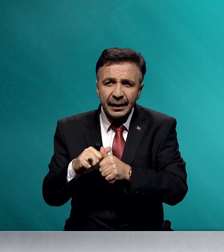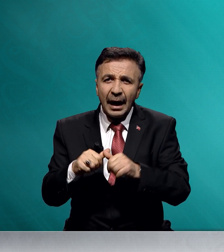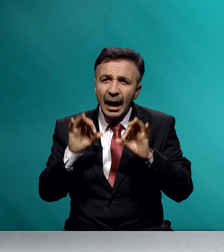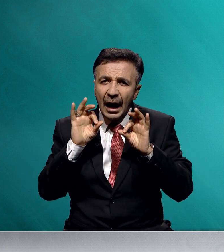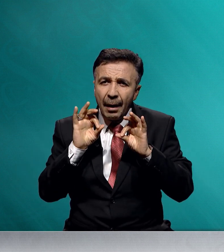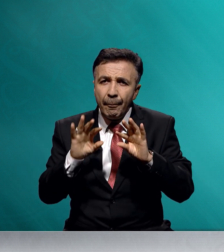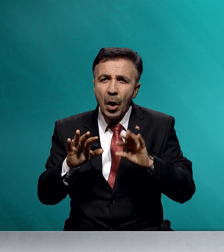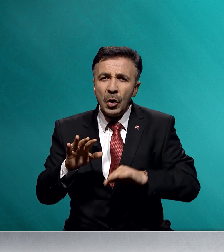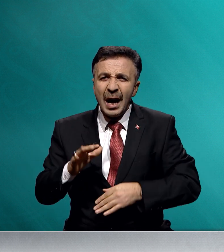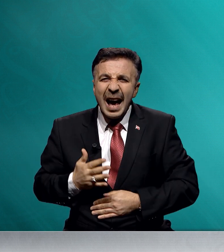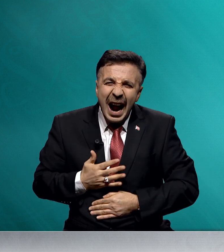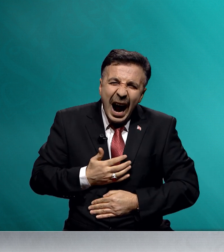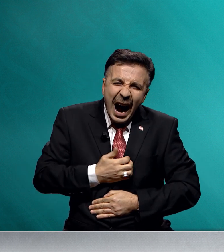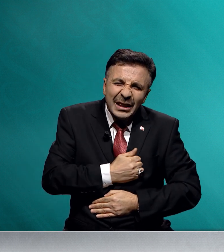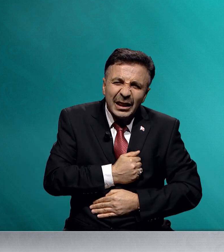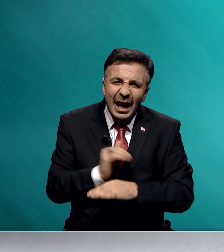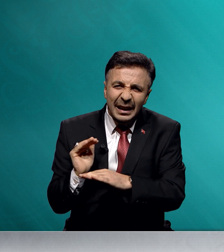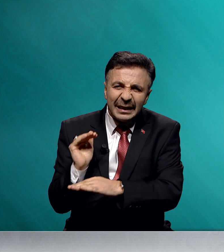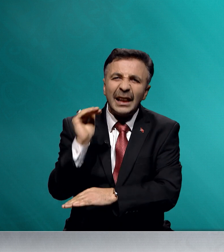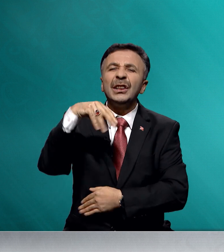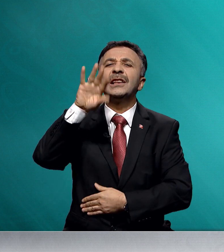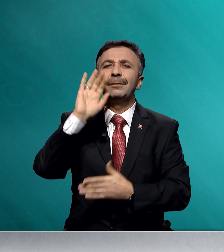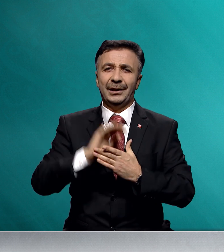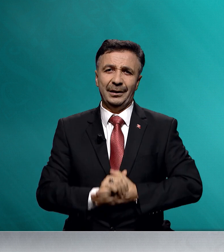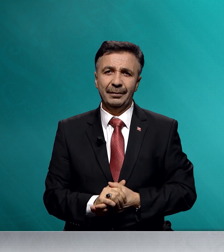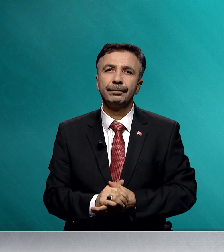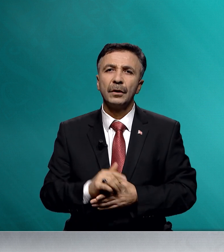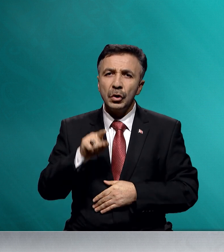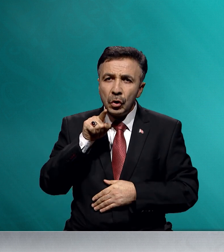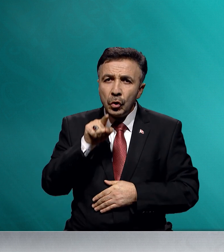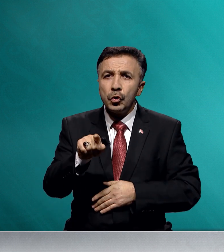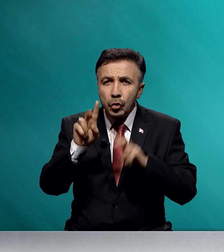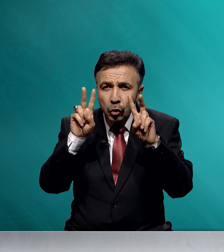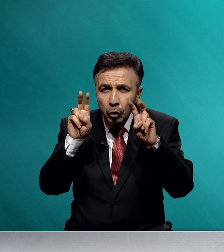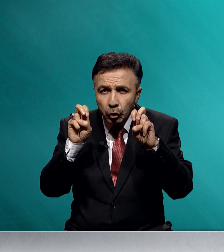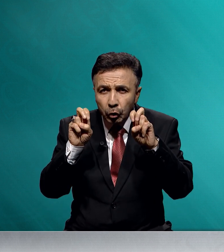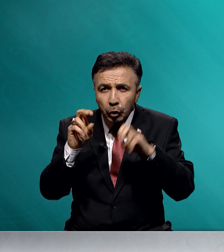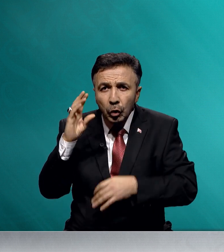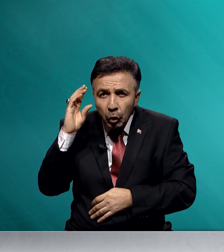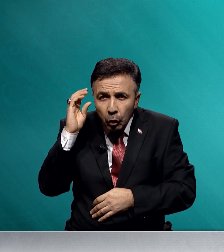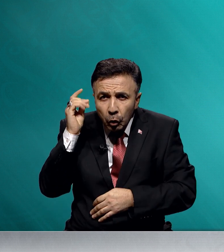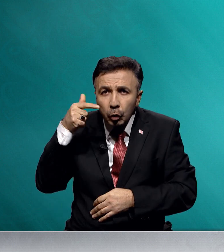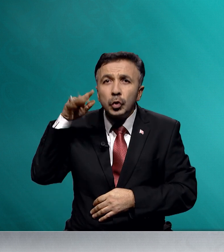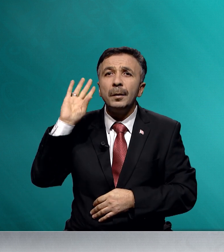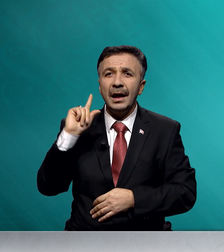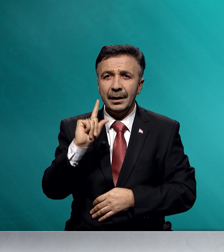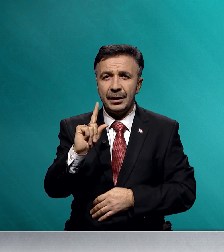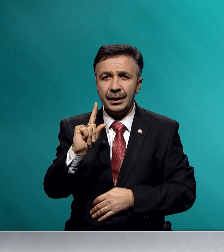daha böyle acılar yaşatmasın. Şu hususu unutmayalım ki,